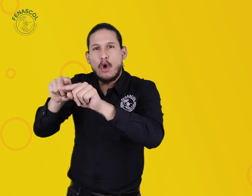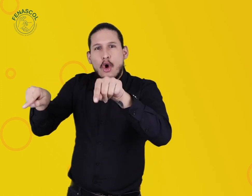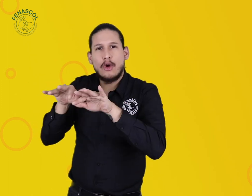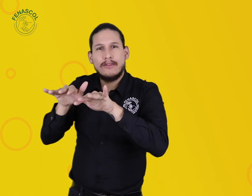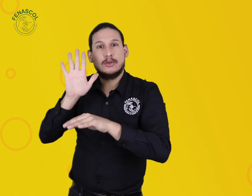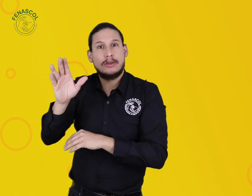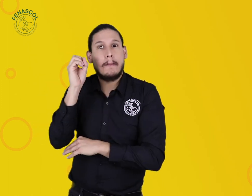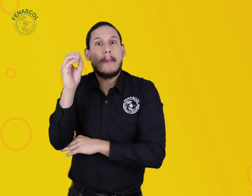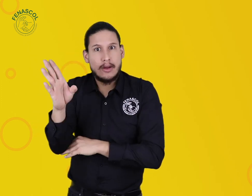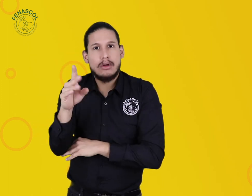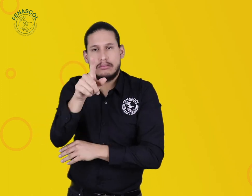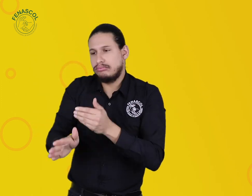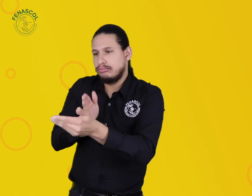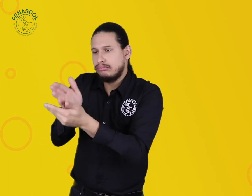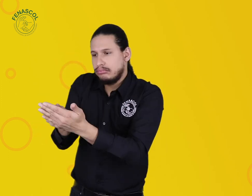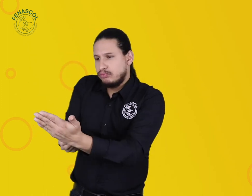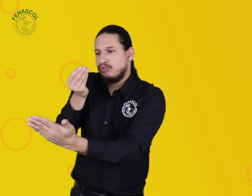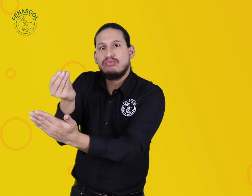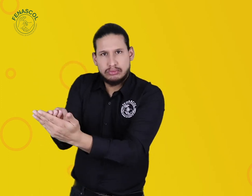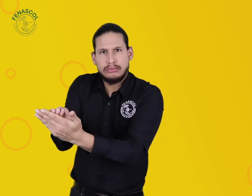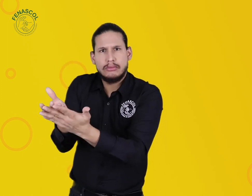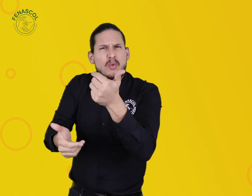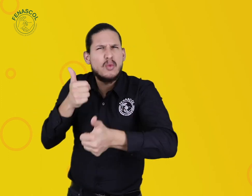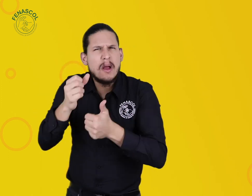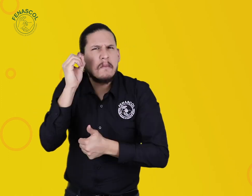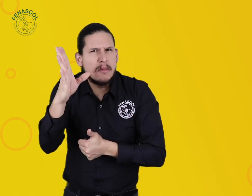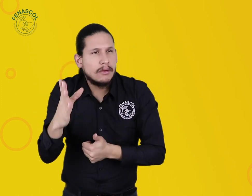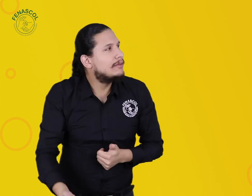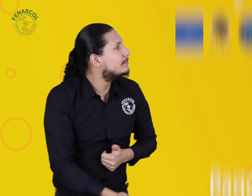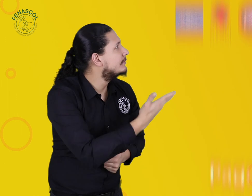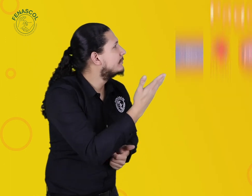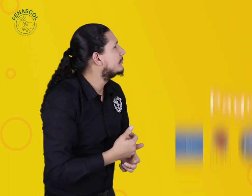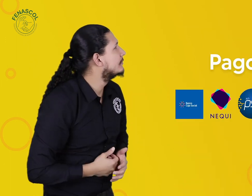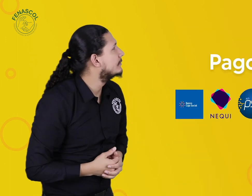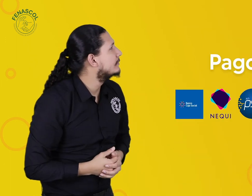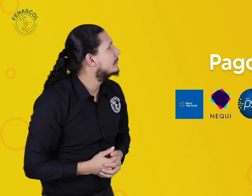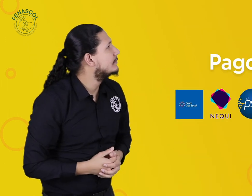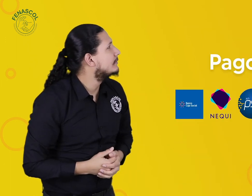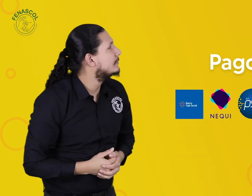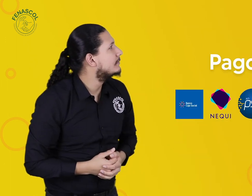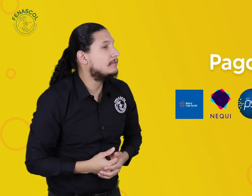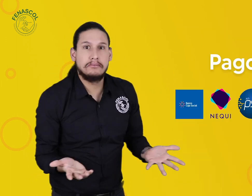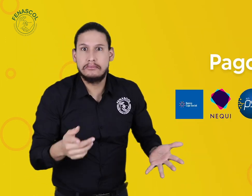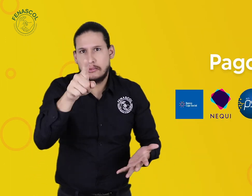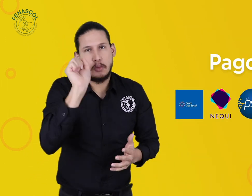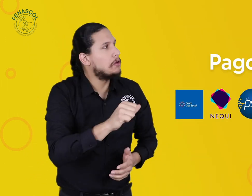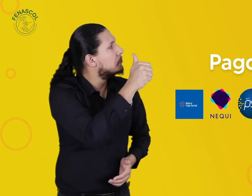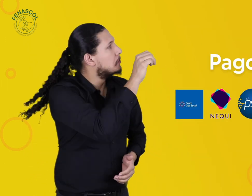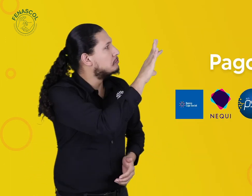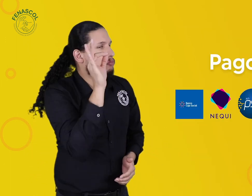Si desean ir hasta el banco, lo pueden hacer a través del Banco Caja Social y el Banco de Bogotá y de